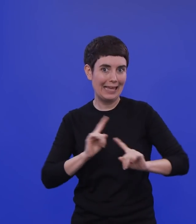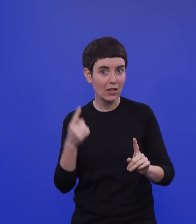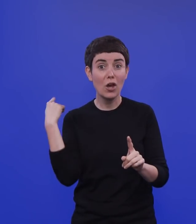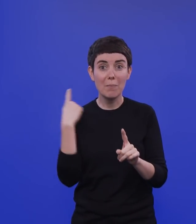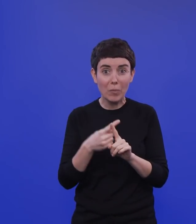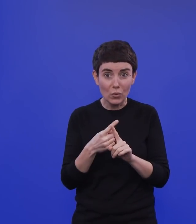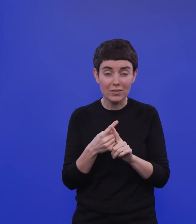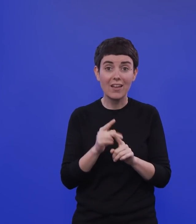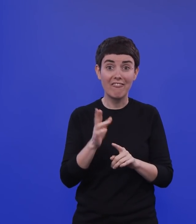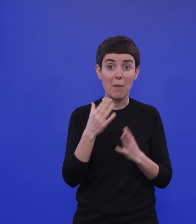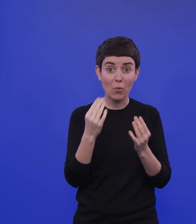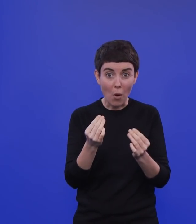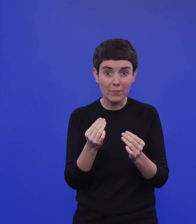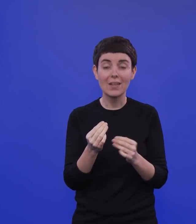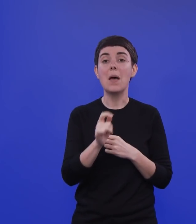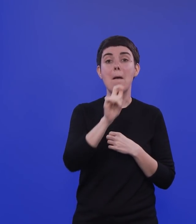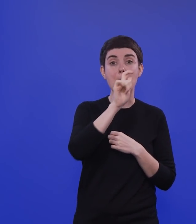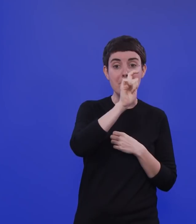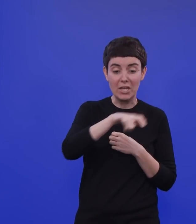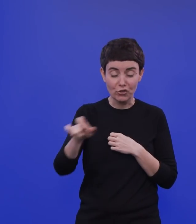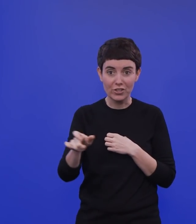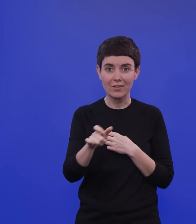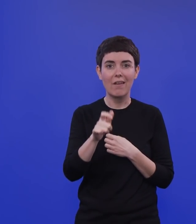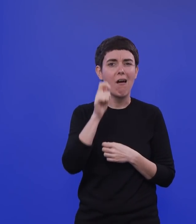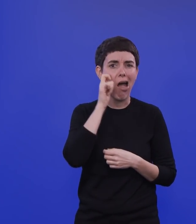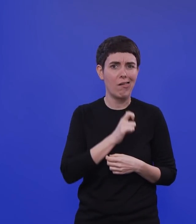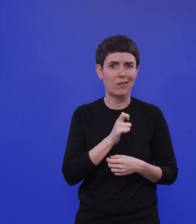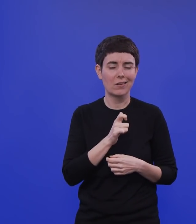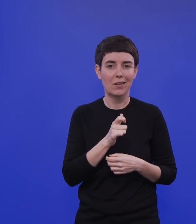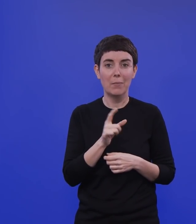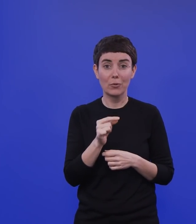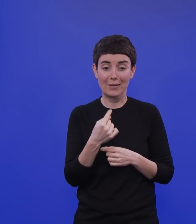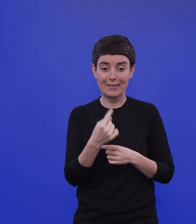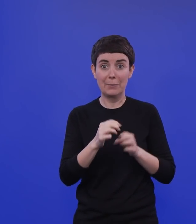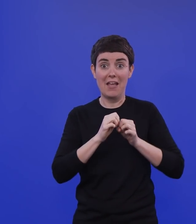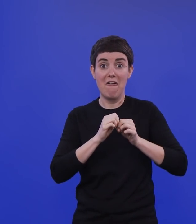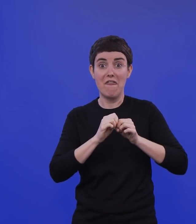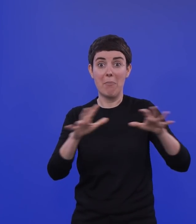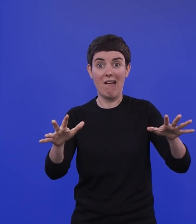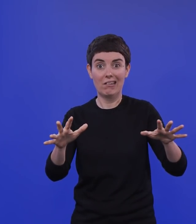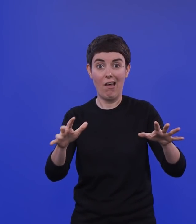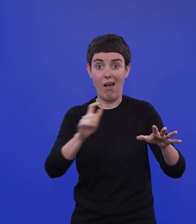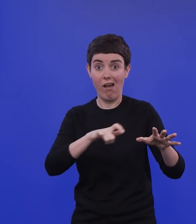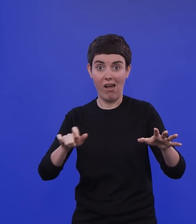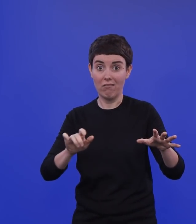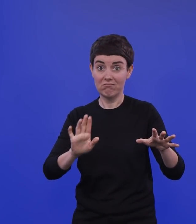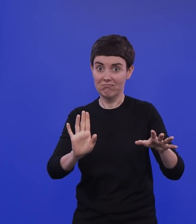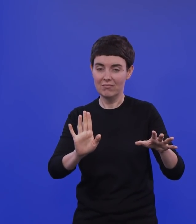an Mitglieder der Gesellschaft, die eigentlich nicht unbedingt die großen Verbreiter sind, sondern die Empfänger des Virus, die am Ende der